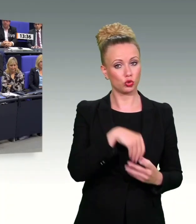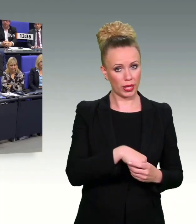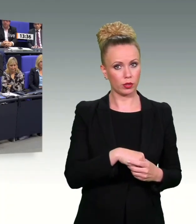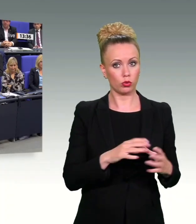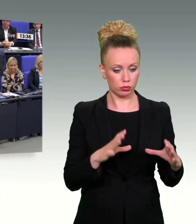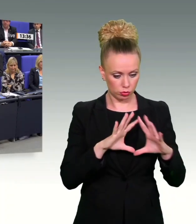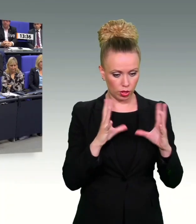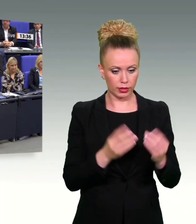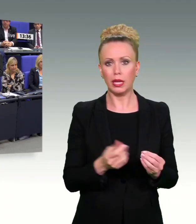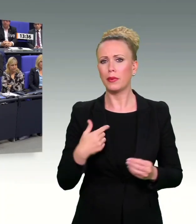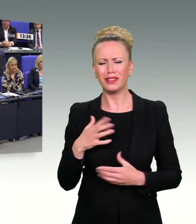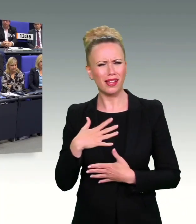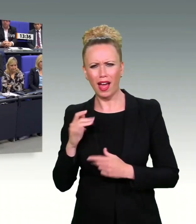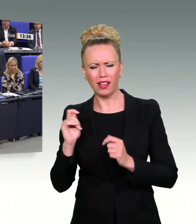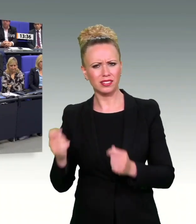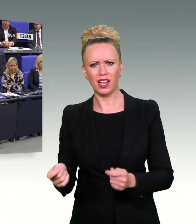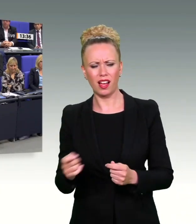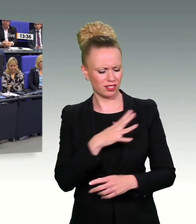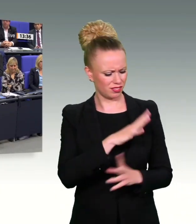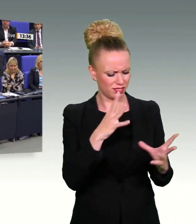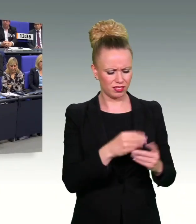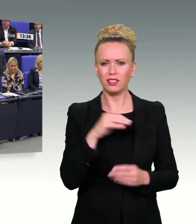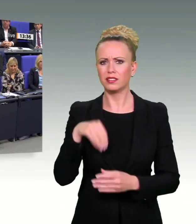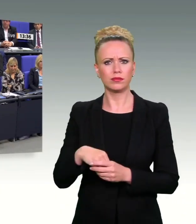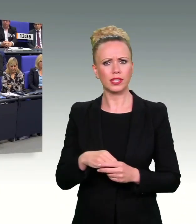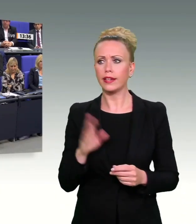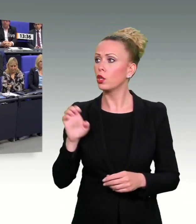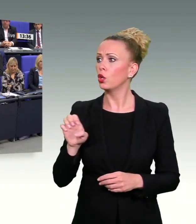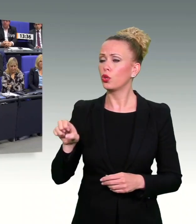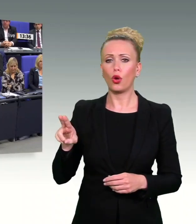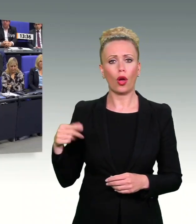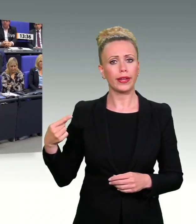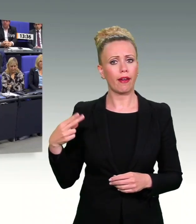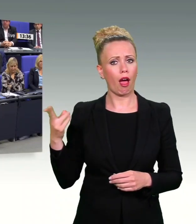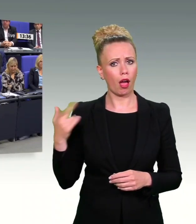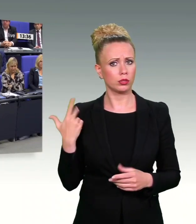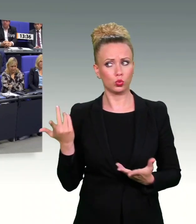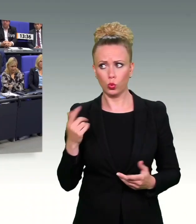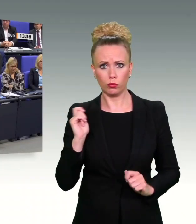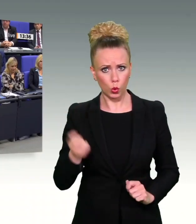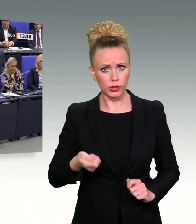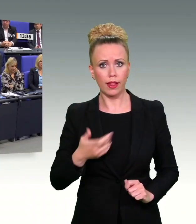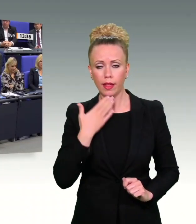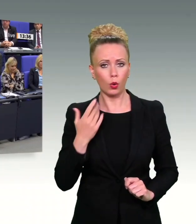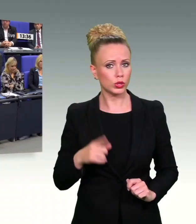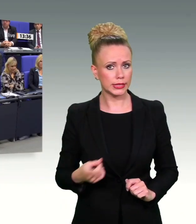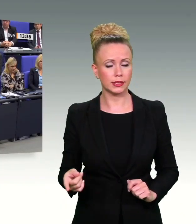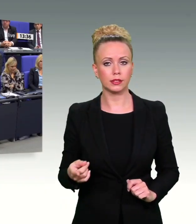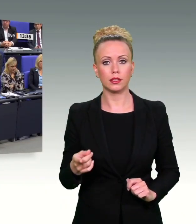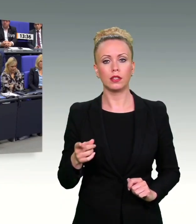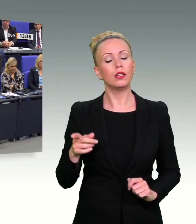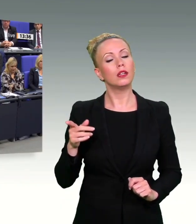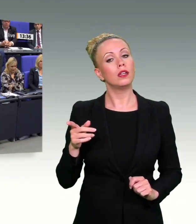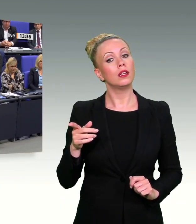Inhalt unseres Antrags, und das ist auch nicht das, was der EuGH eröffnet hat. Der EuGH hat ausdrücklich in einer der vier